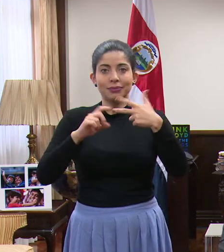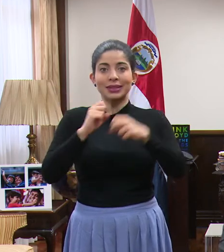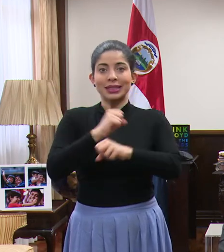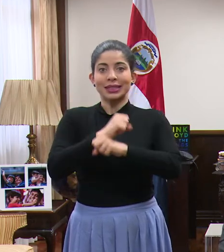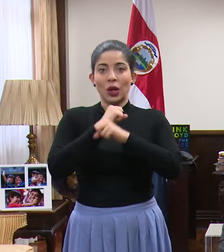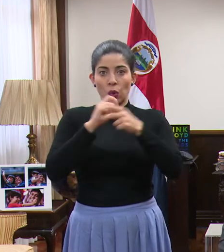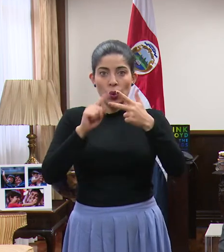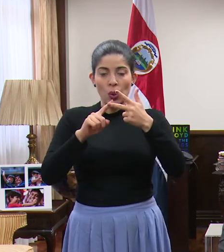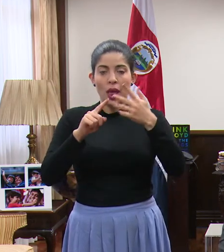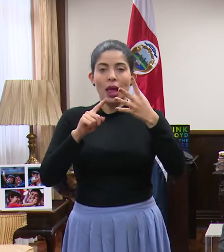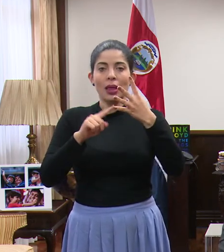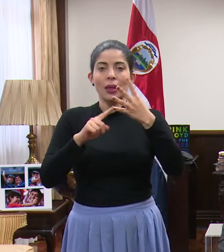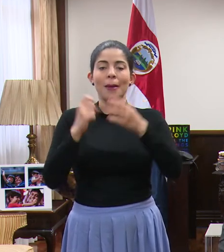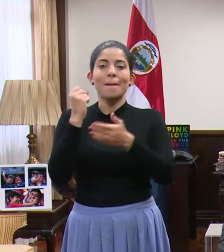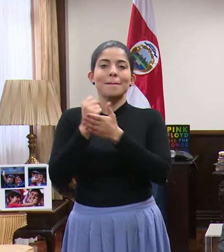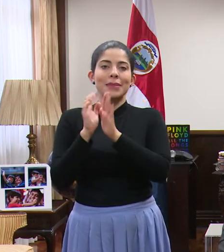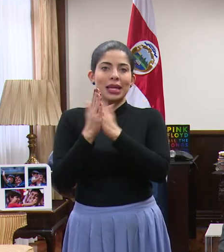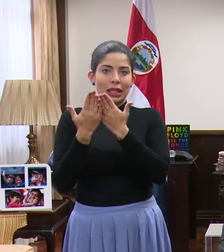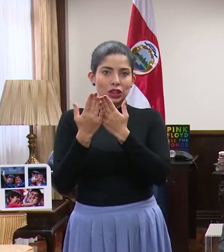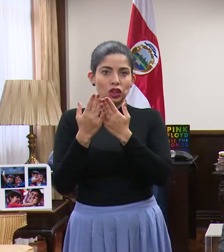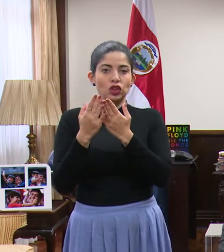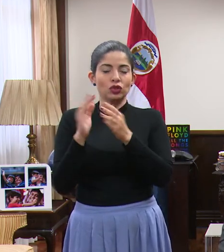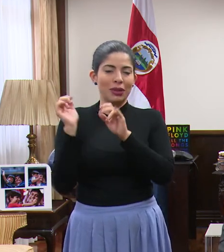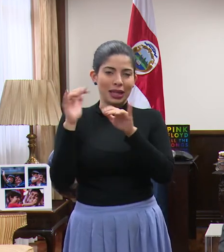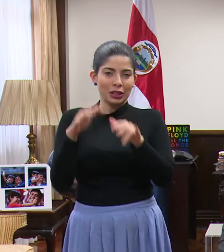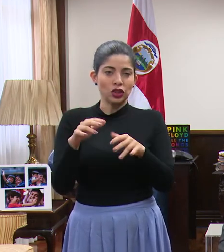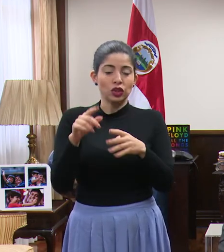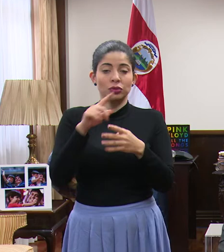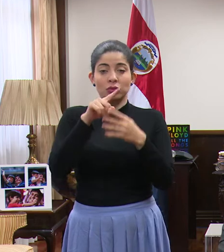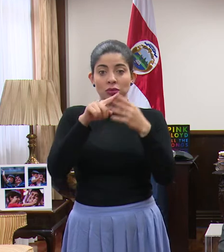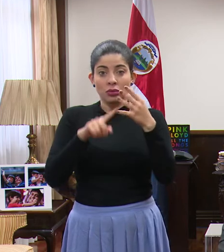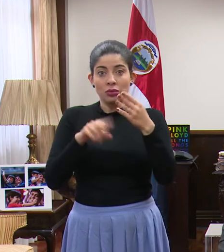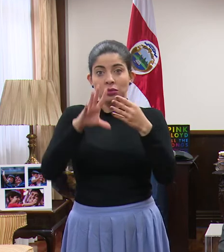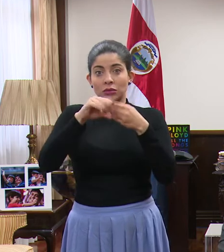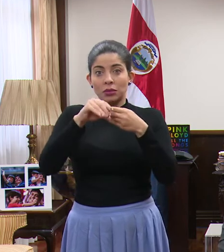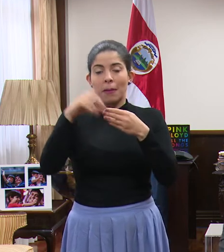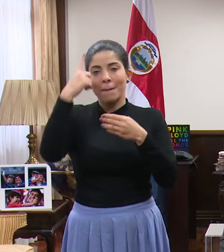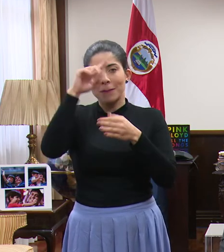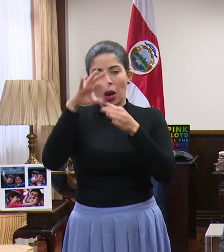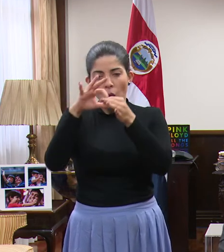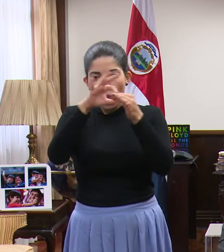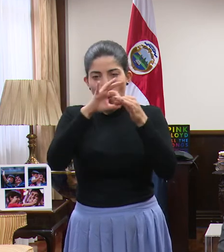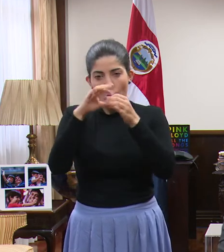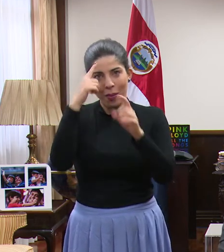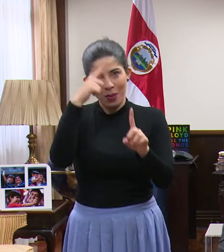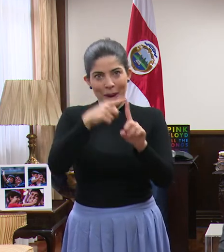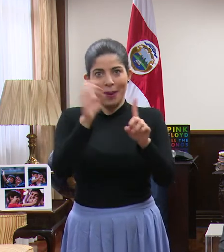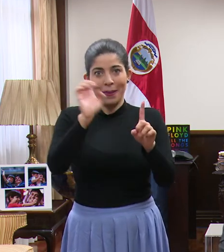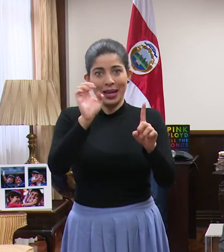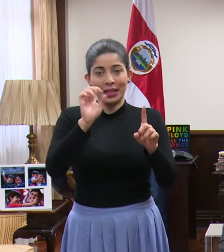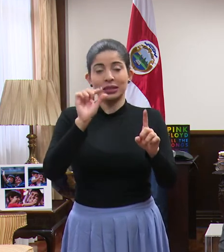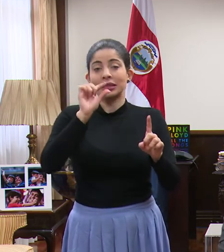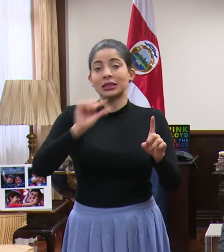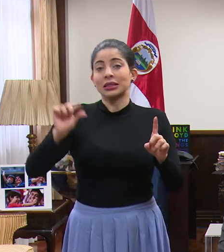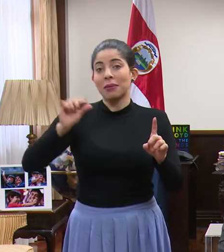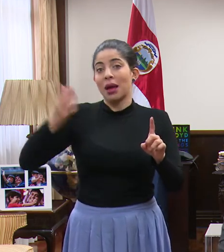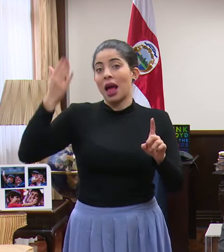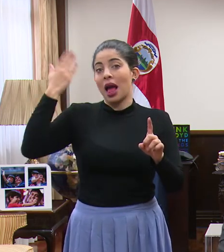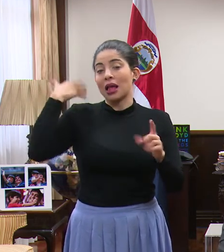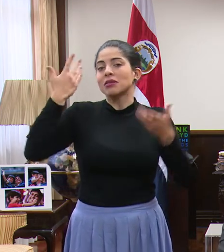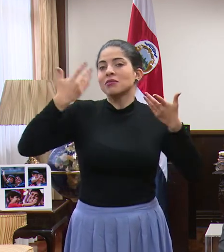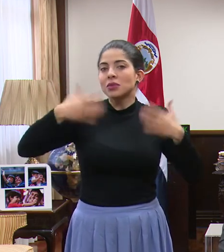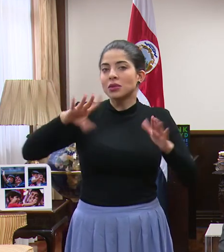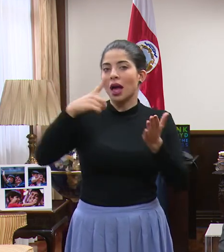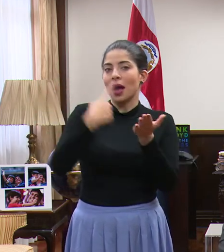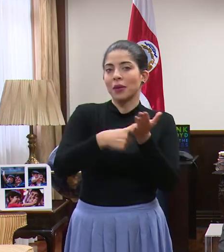seguridad y migración. Son coordinaciones en el contexto de esta emergencia, como lo vimos semanas atrás, también en el marco del Zika,